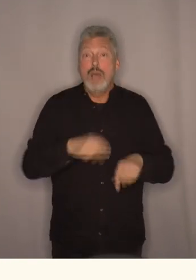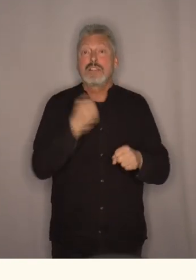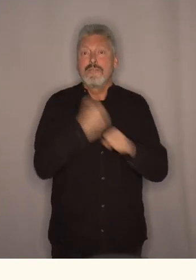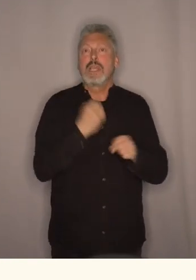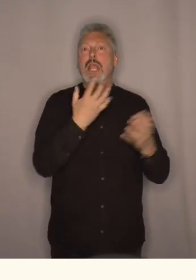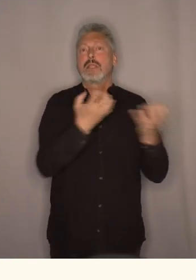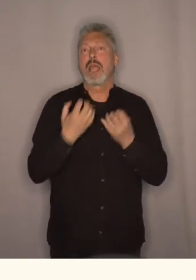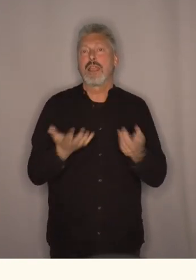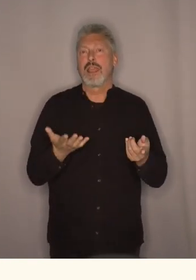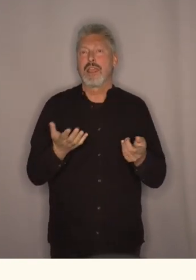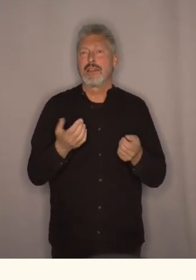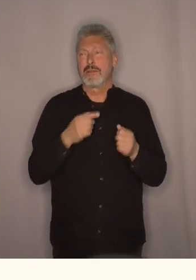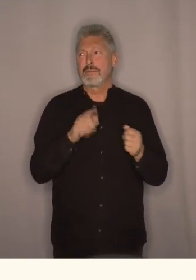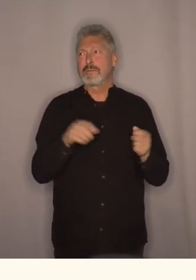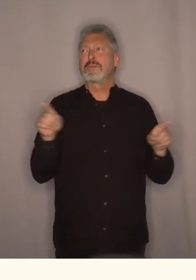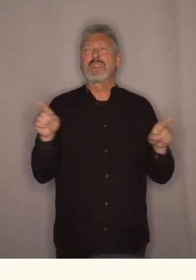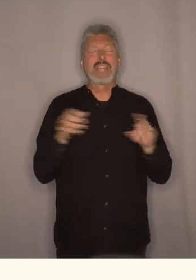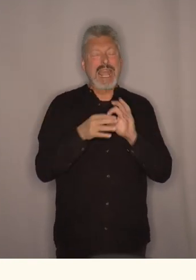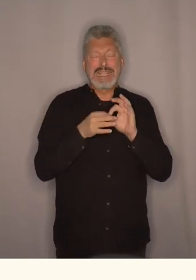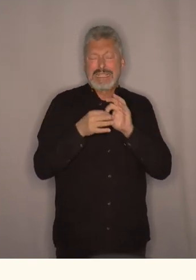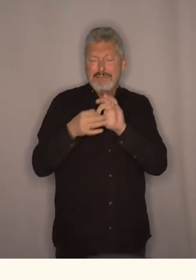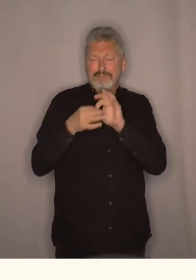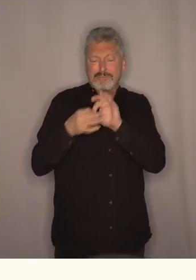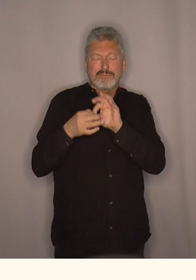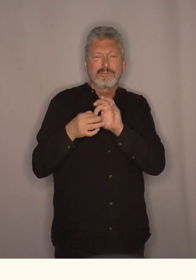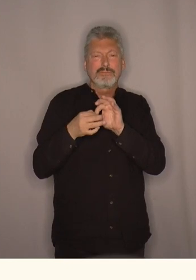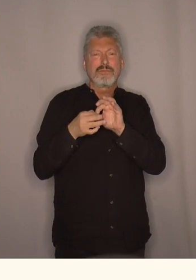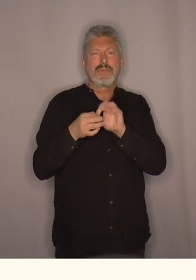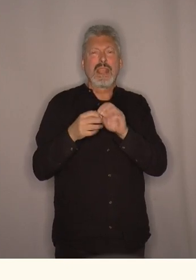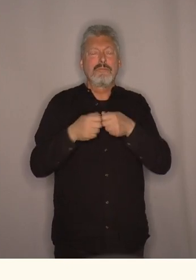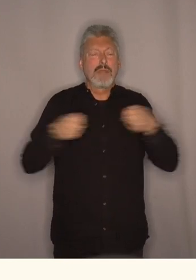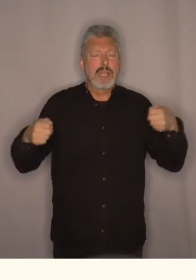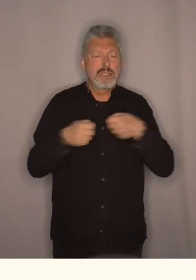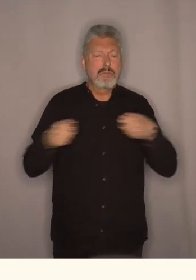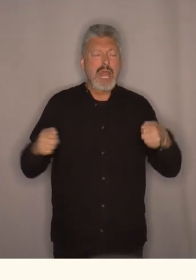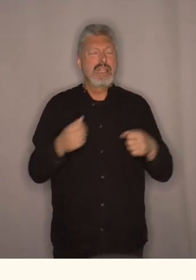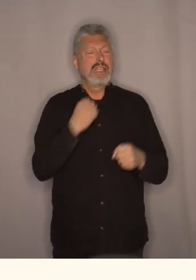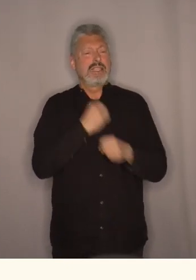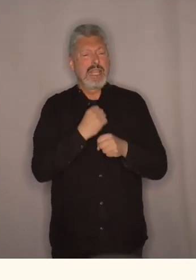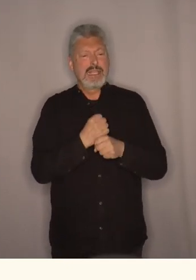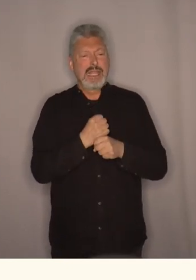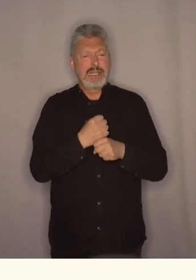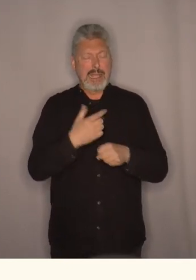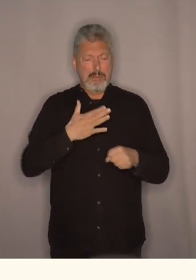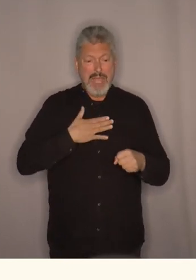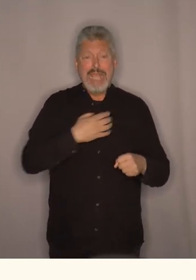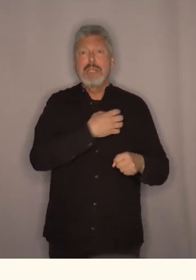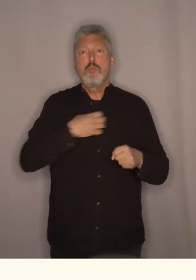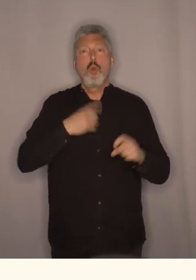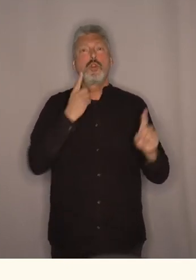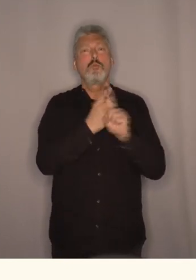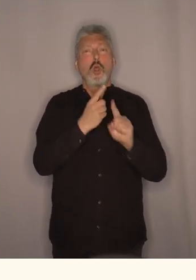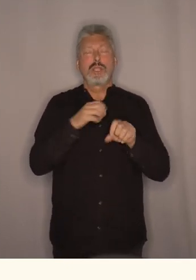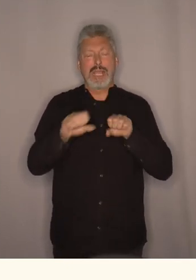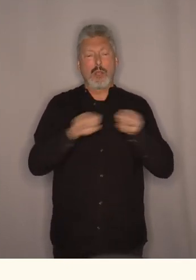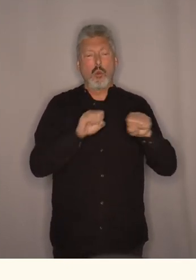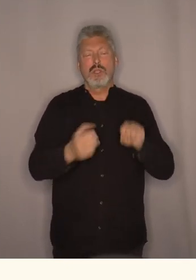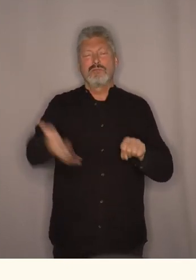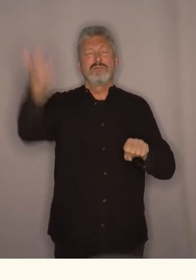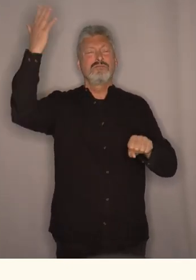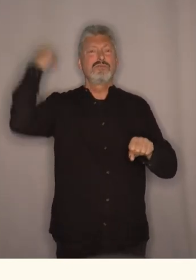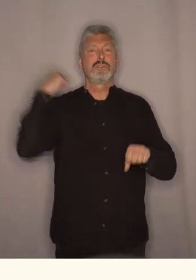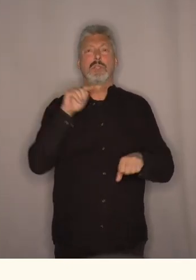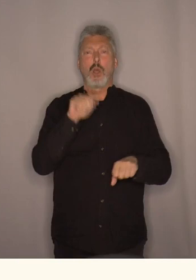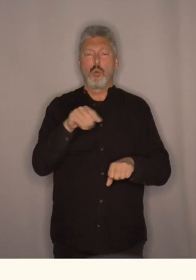Og de tette barnet dere og den fleksibiliteten og den tilliten som min mor ble møtt med av kommunen for mange år siden når hun ble enke